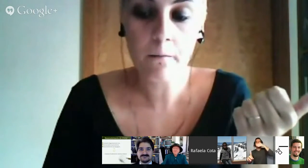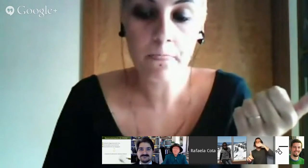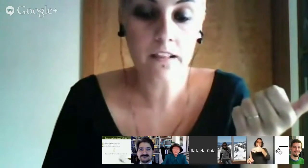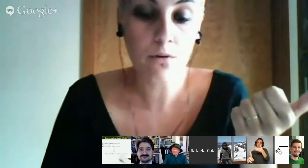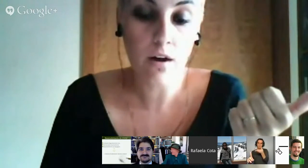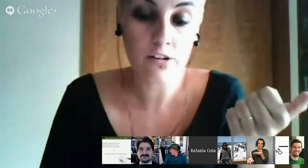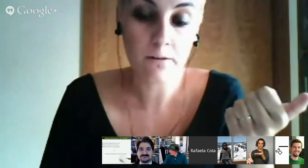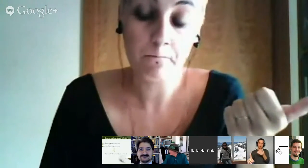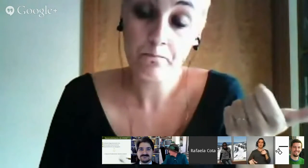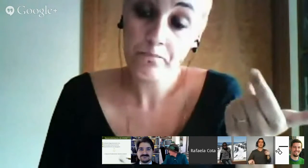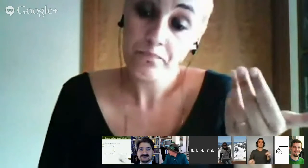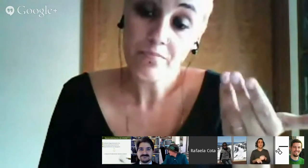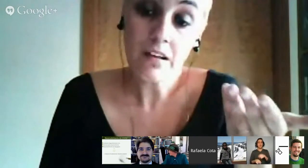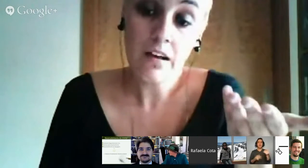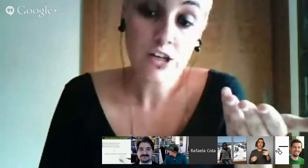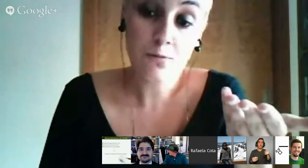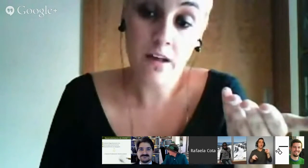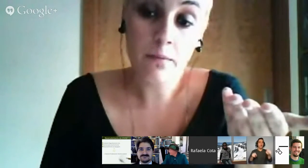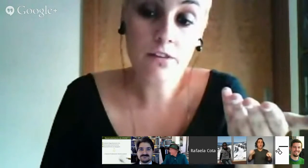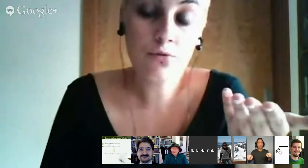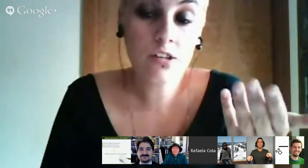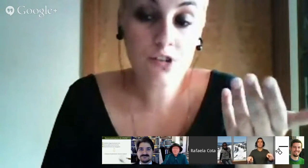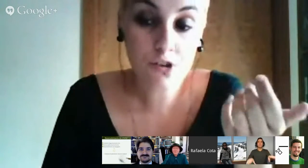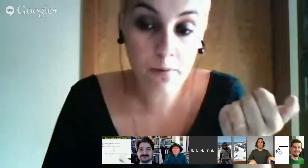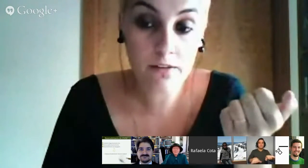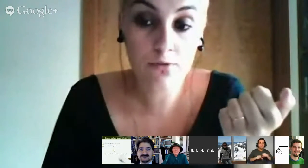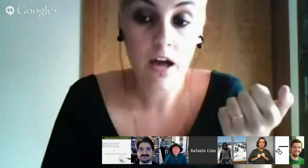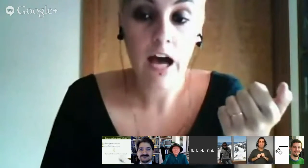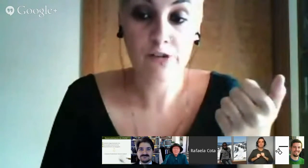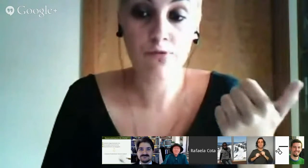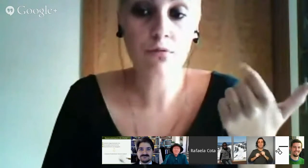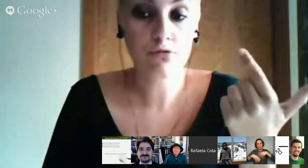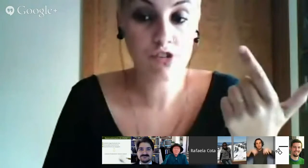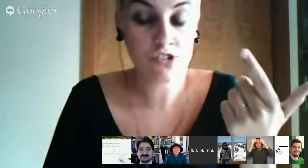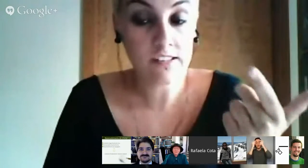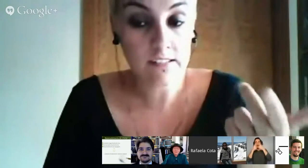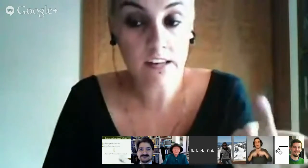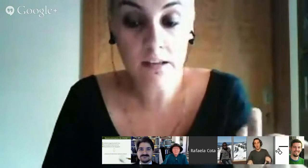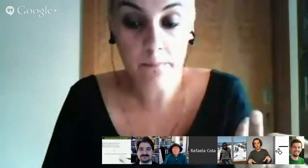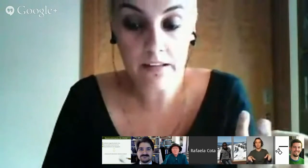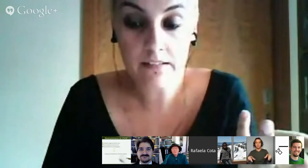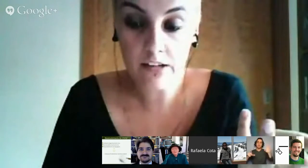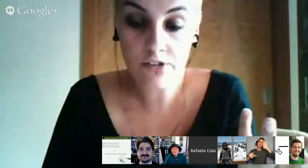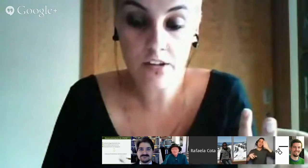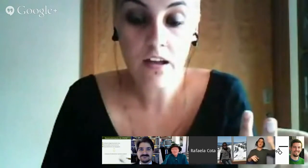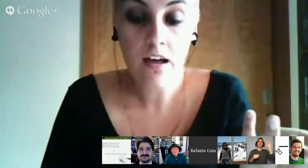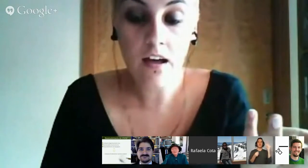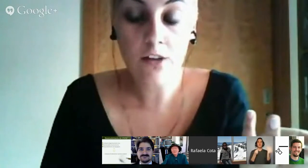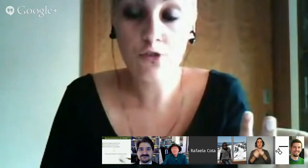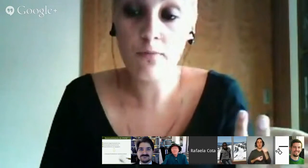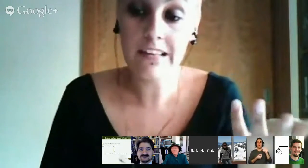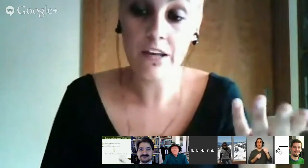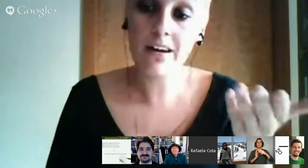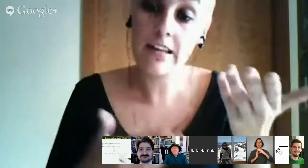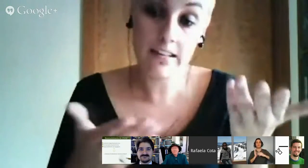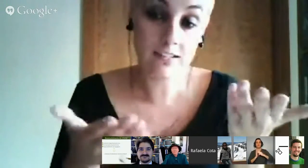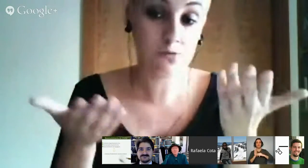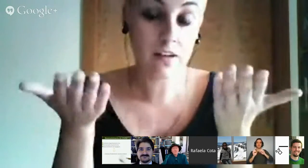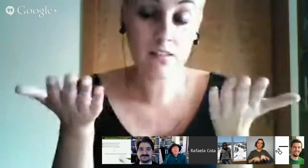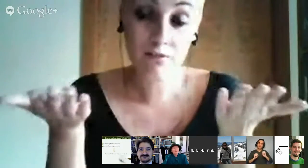linguagem. Especialmente no que diz respeito às metodologias de ensino e de aprendizagem de uma língua. E nesse aspecto,